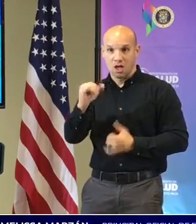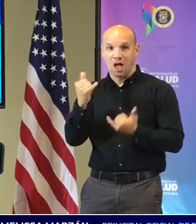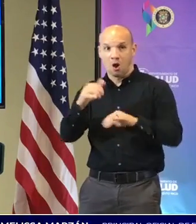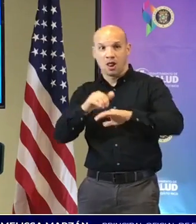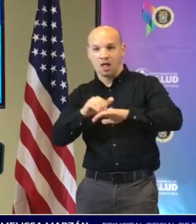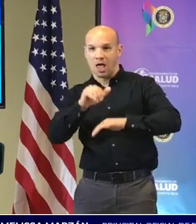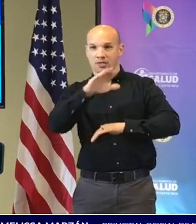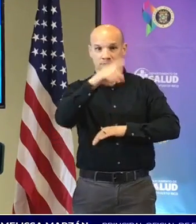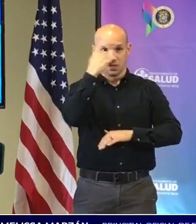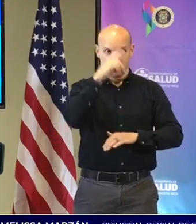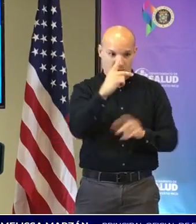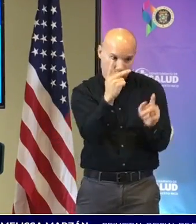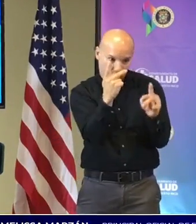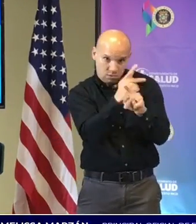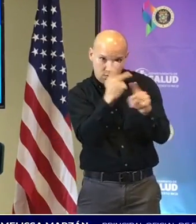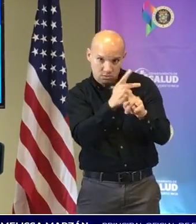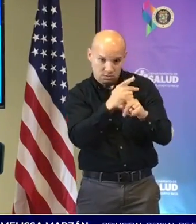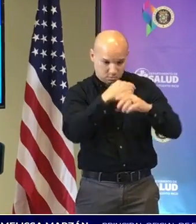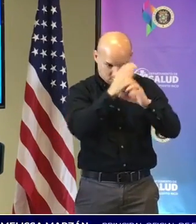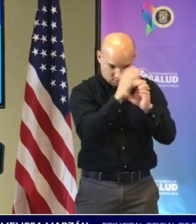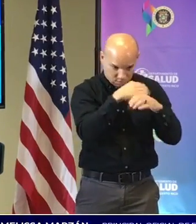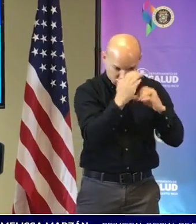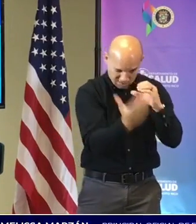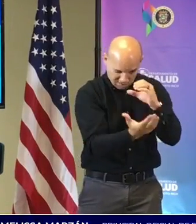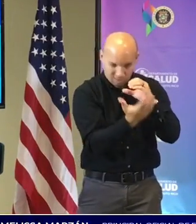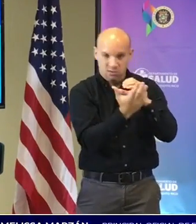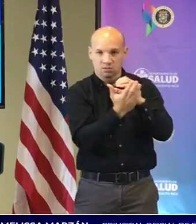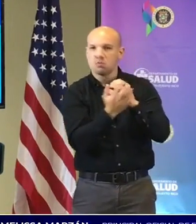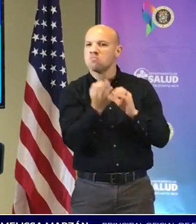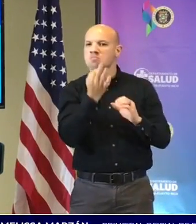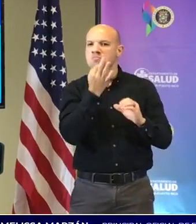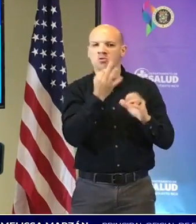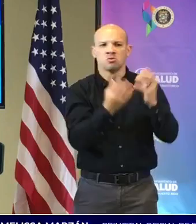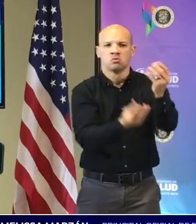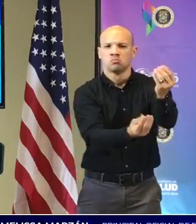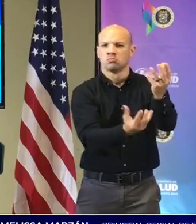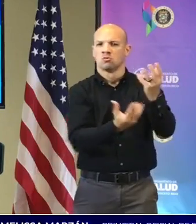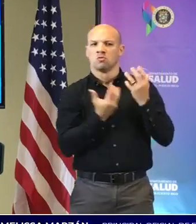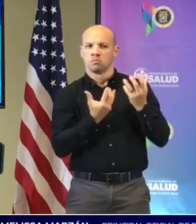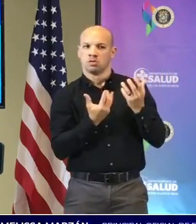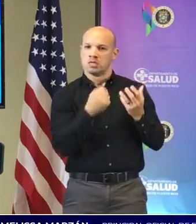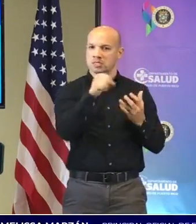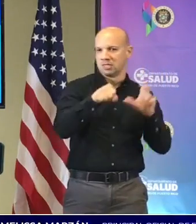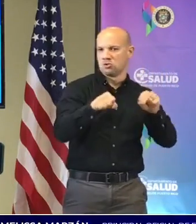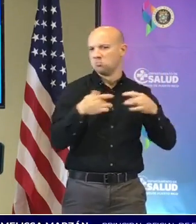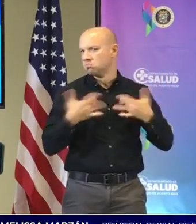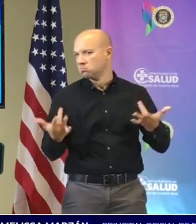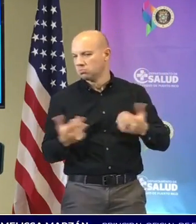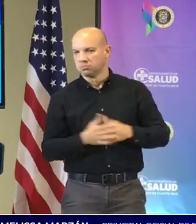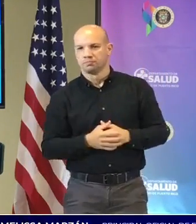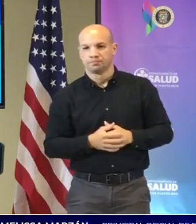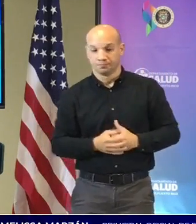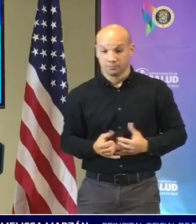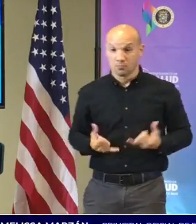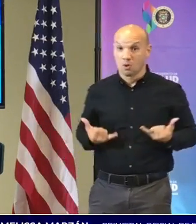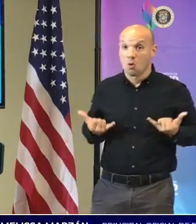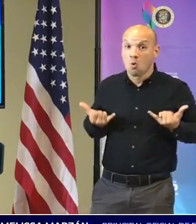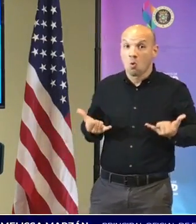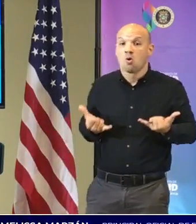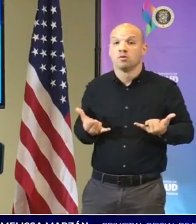en algunos días vamos a recibir confirmación de ellas para hoy tenemos dos nuevas